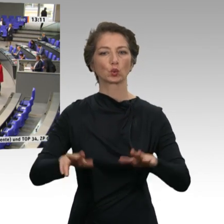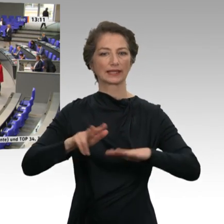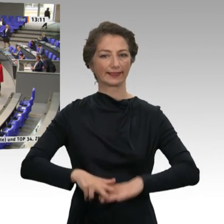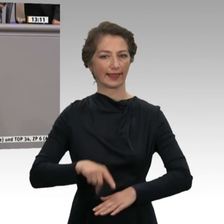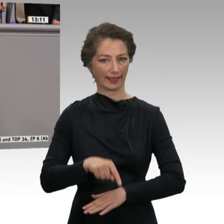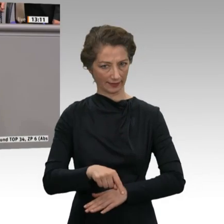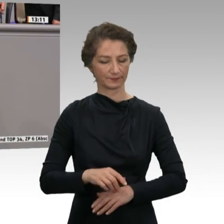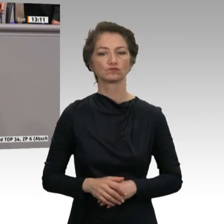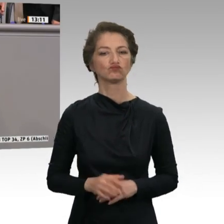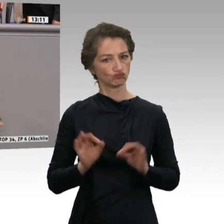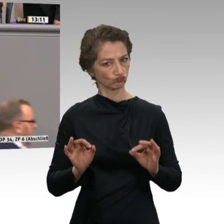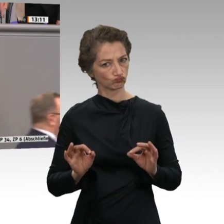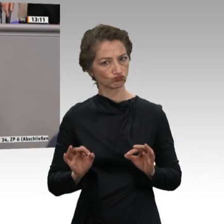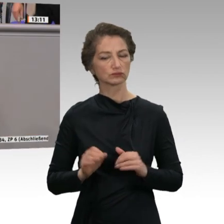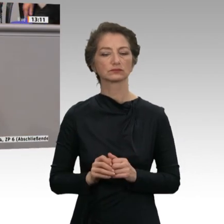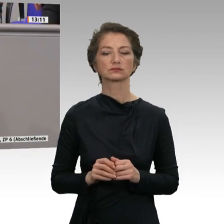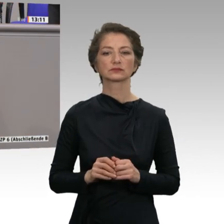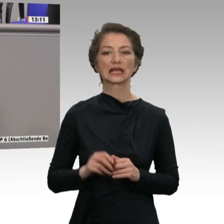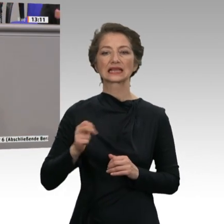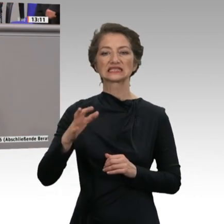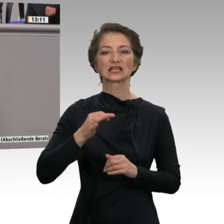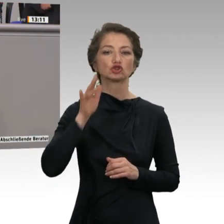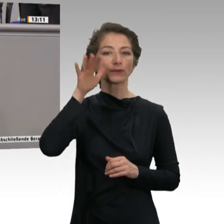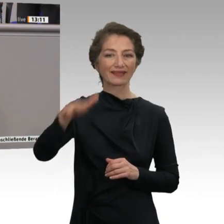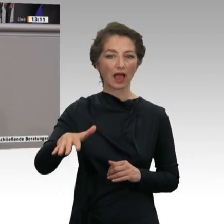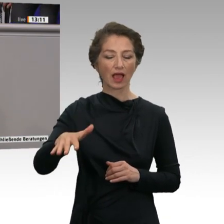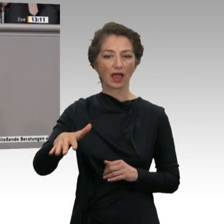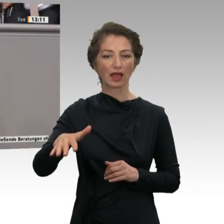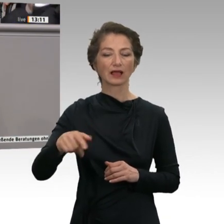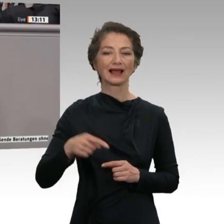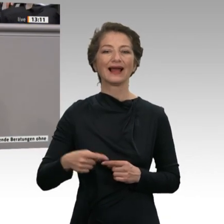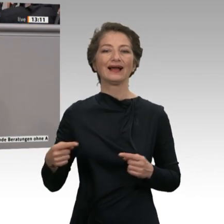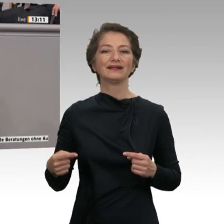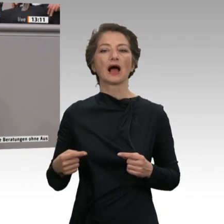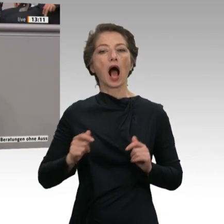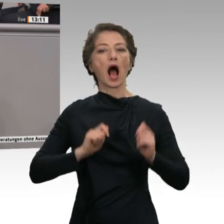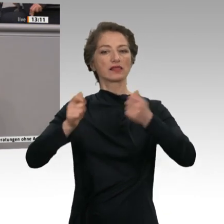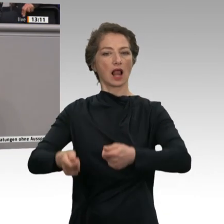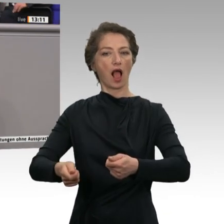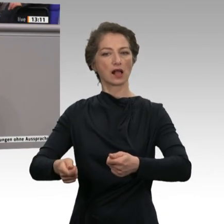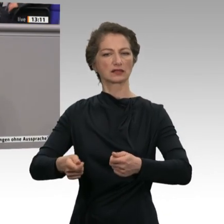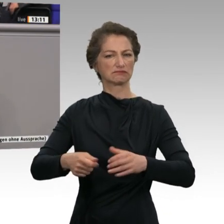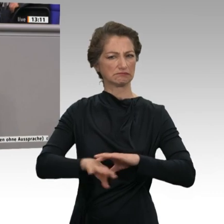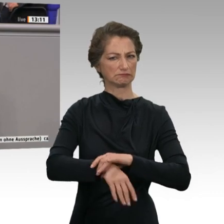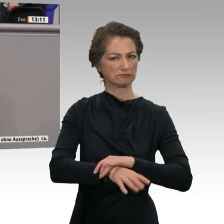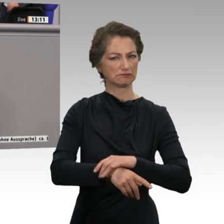13 Tage später kommen Sie mit einem weniger vielversprechenden Antrag für eine sogenannte solidarische